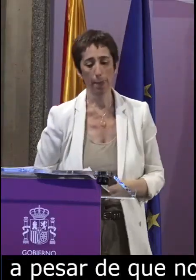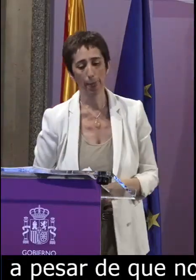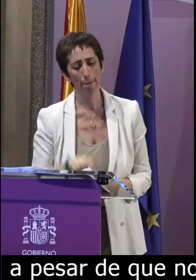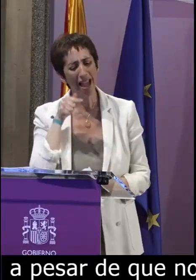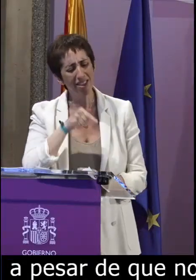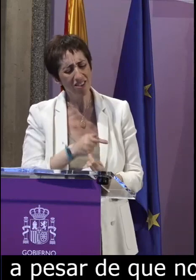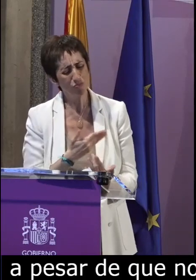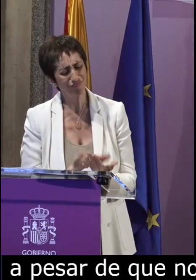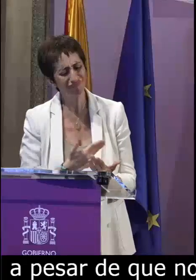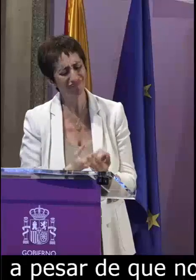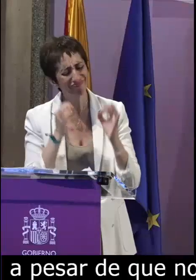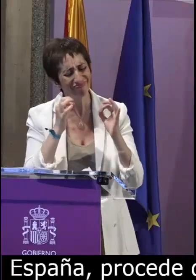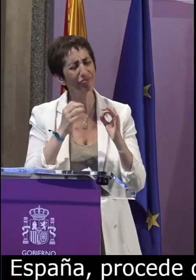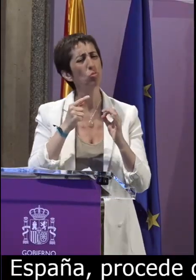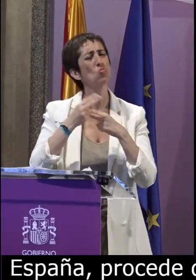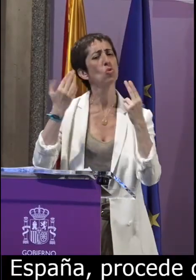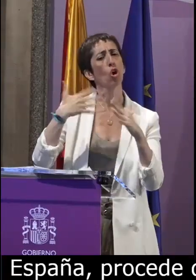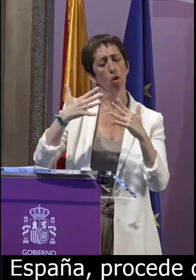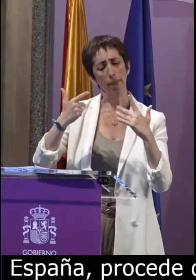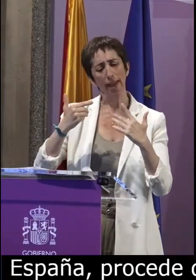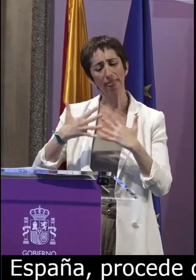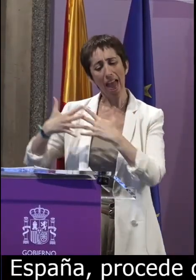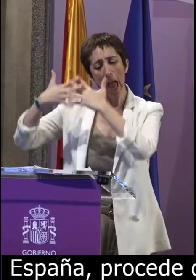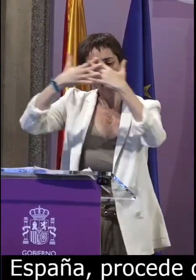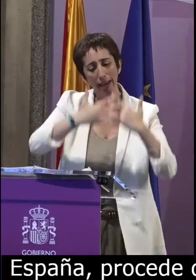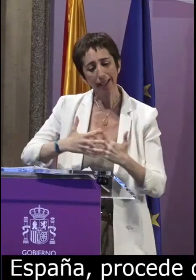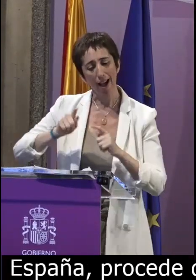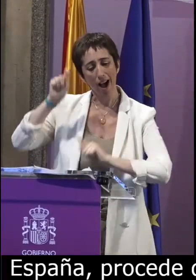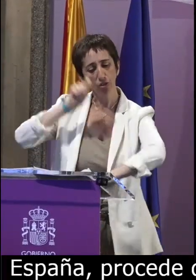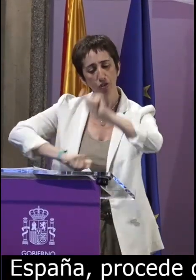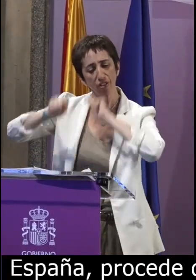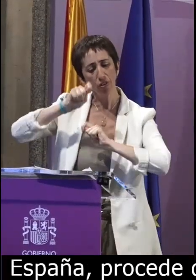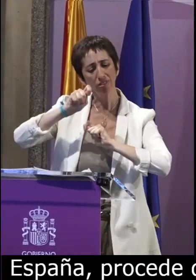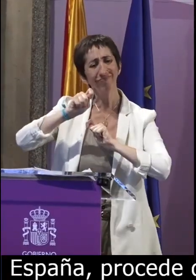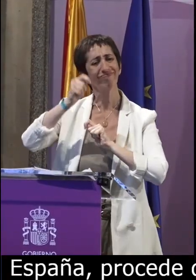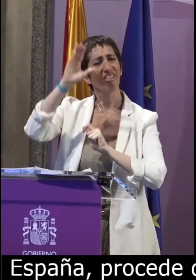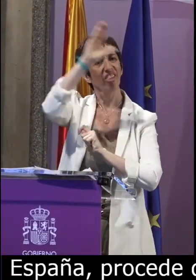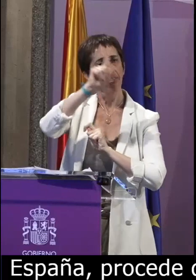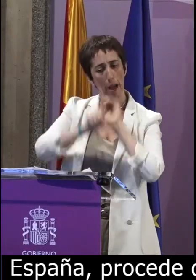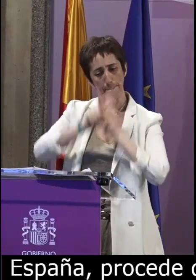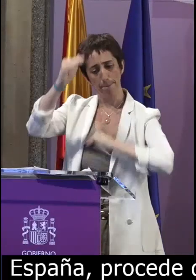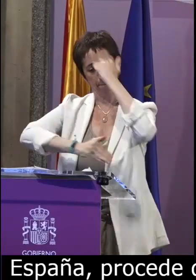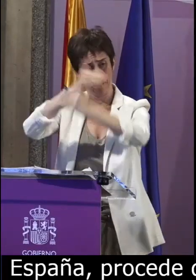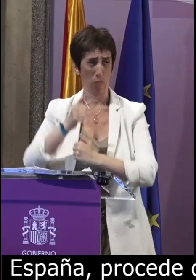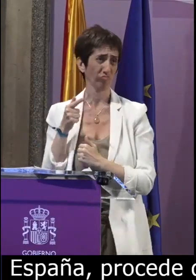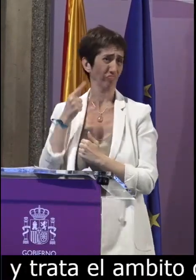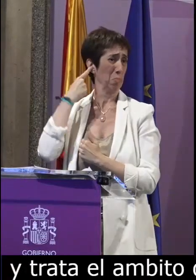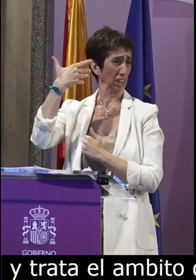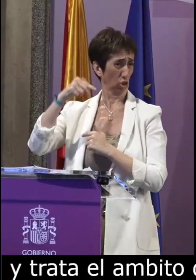y trata el ámbito de la neuropsicología se ha publicado en la American Association for the